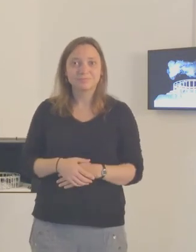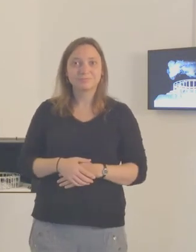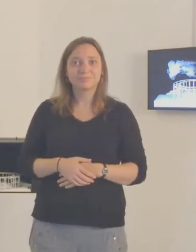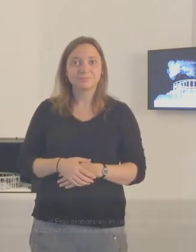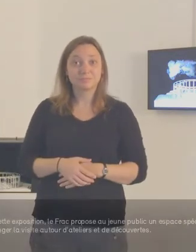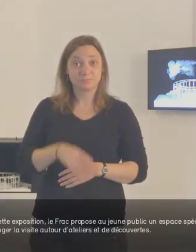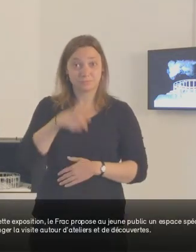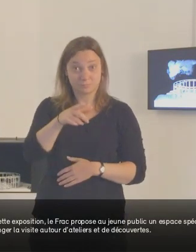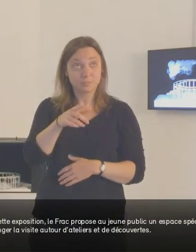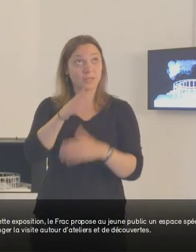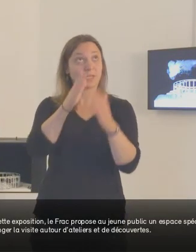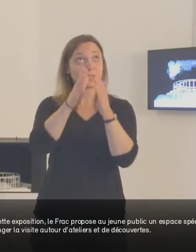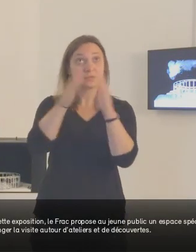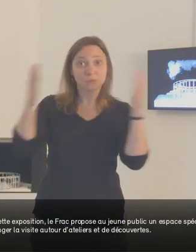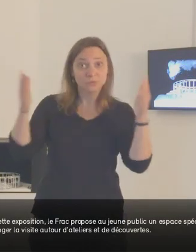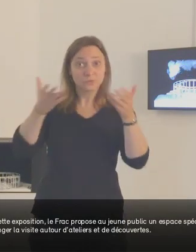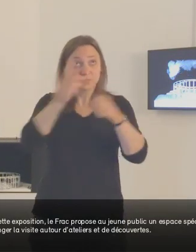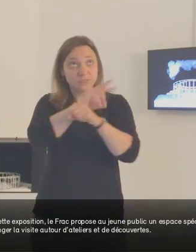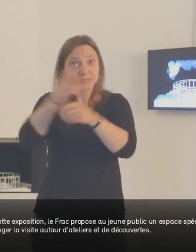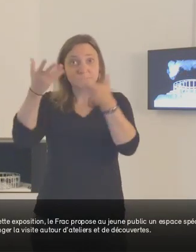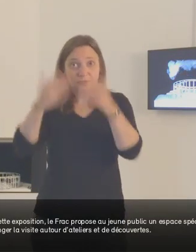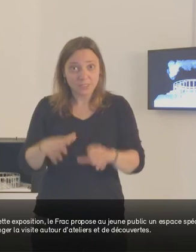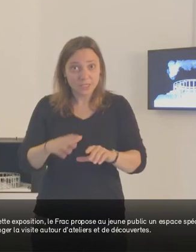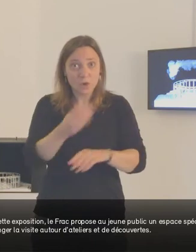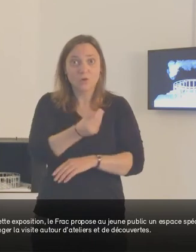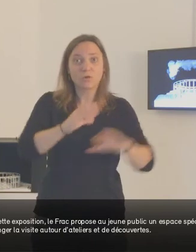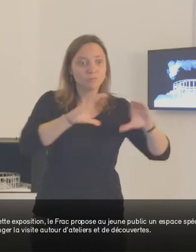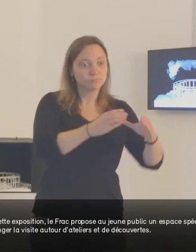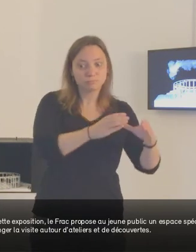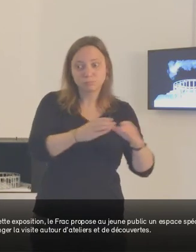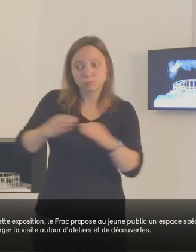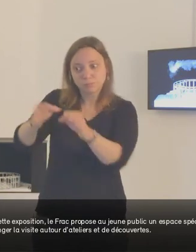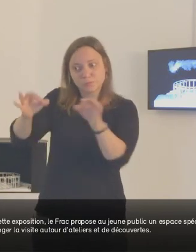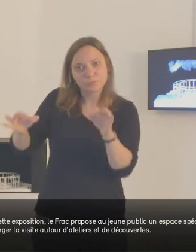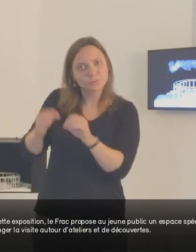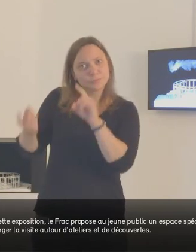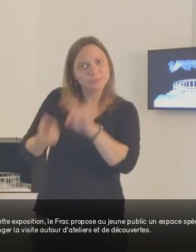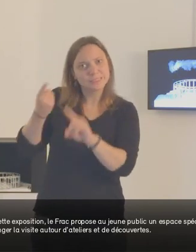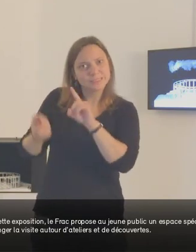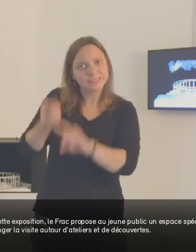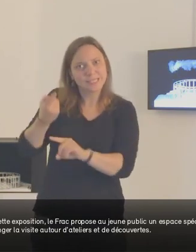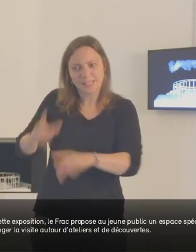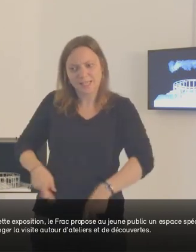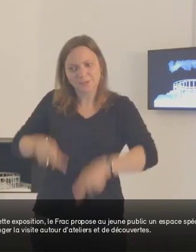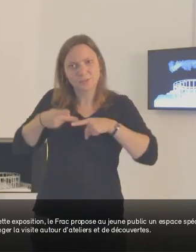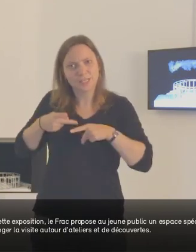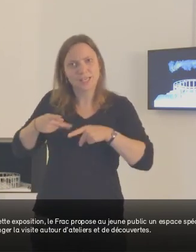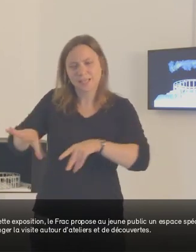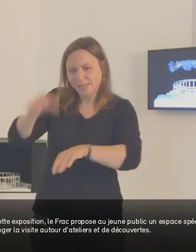A l'occasion de cette exposition, le FRAC propose au jeune public un espace spécialement conçu pour prolonger la visite autour d'ateliers et de